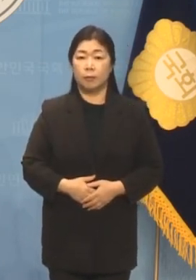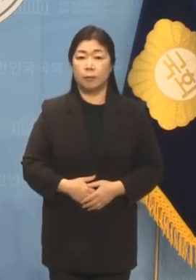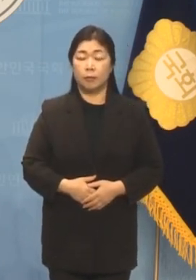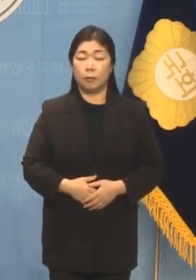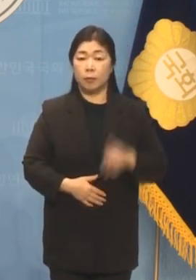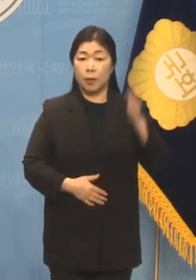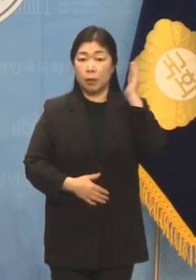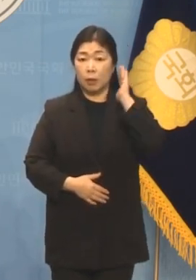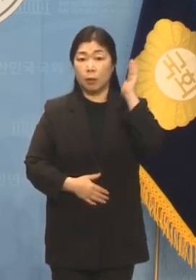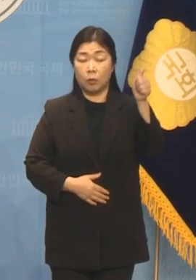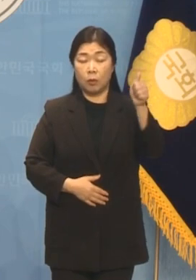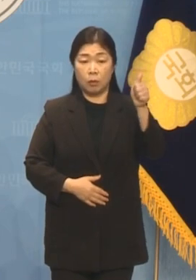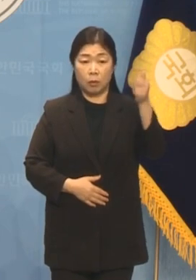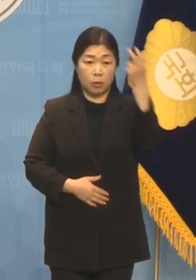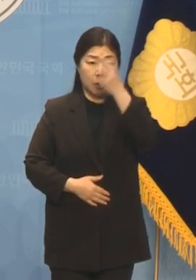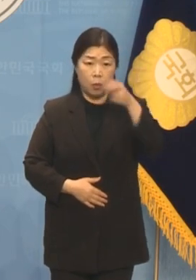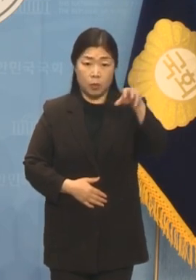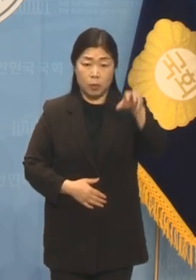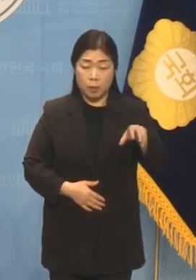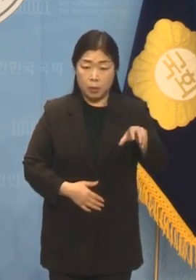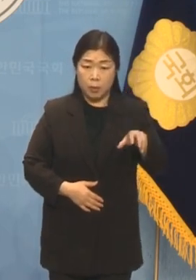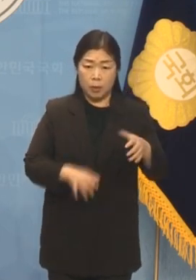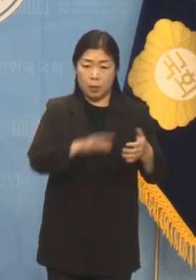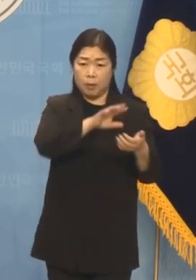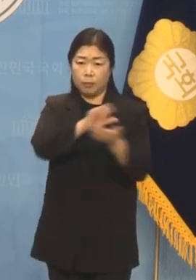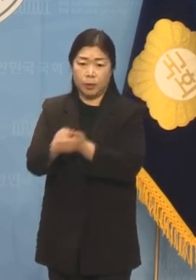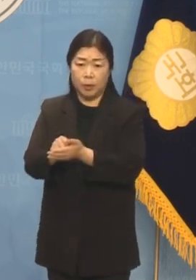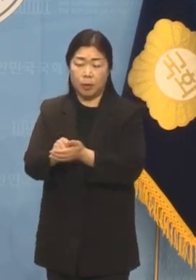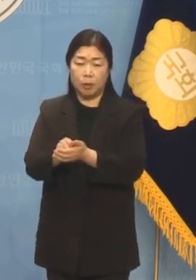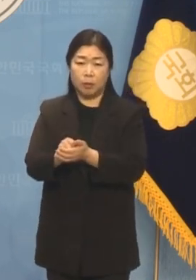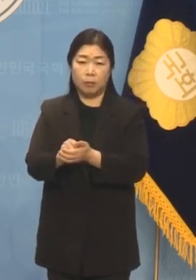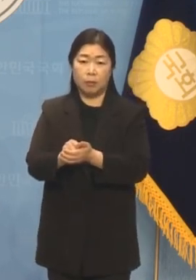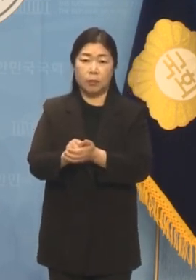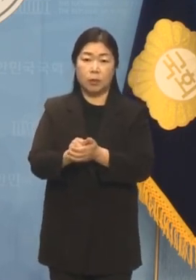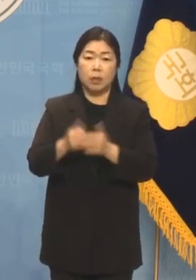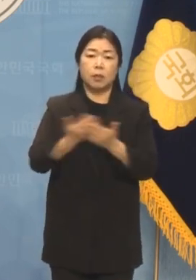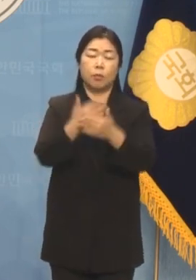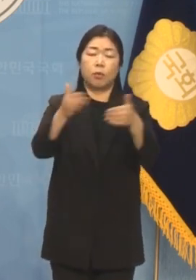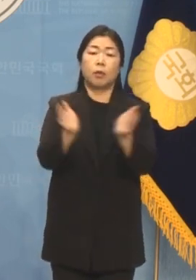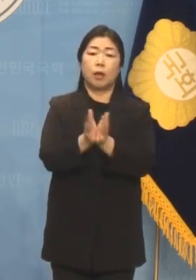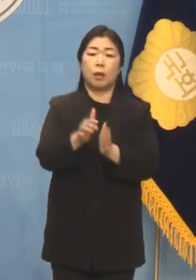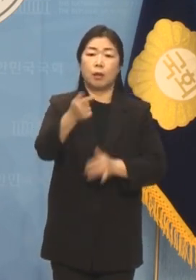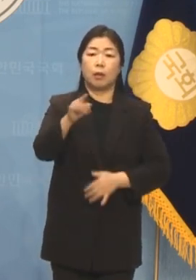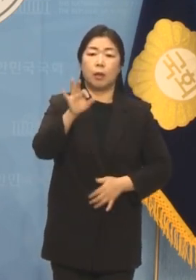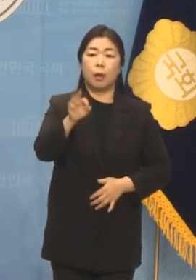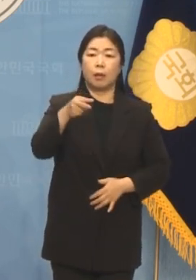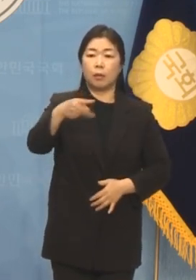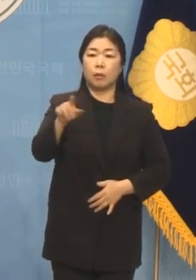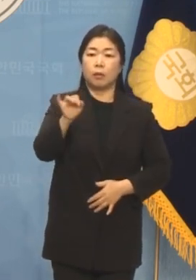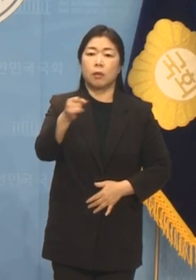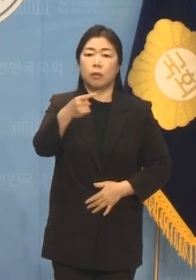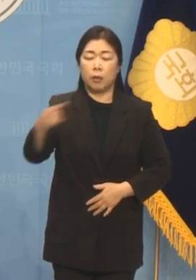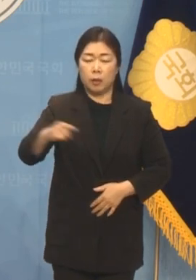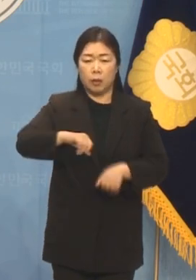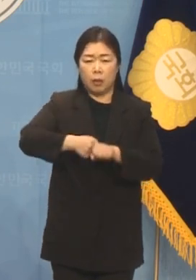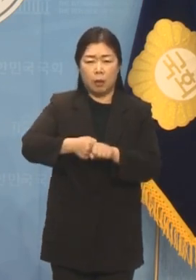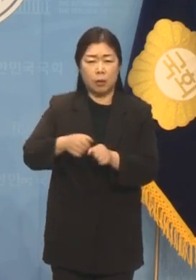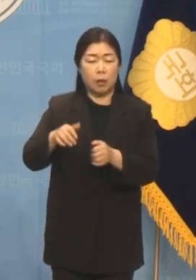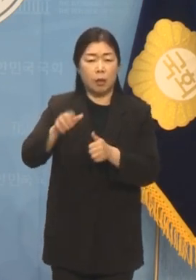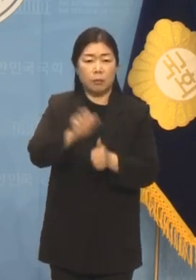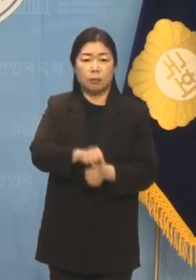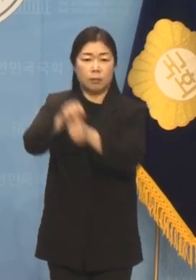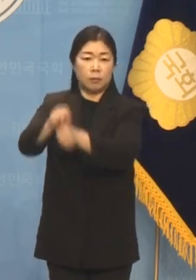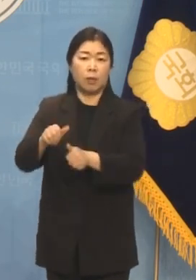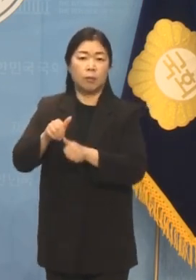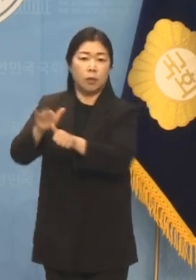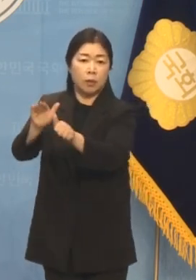대통령 경호처의 폭력 제압으로 진보당 강성희 의원이 강제 퇴장당한 지 2주 가까이